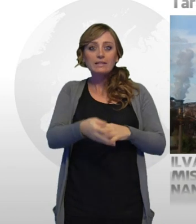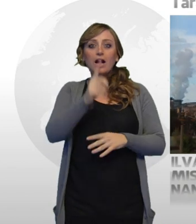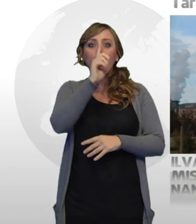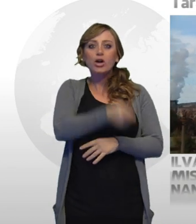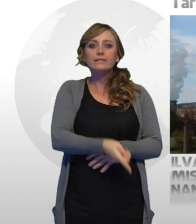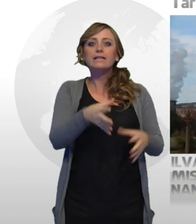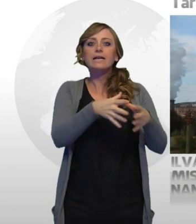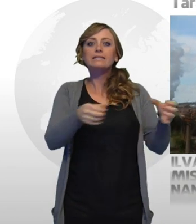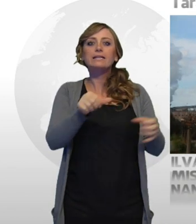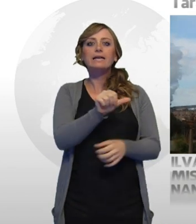milioni di euro.